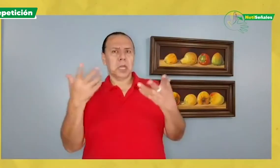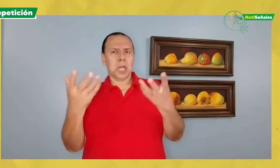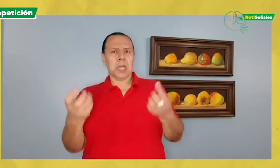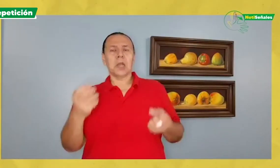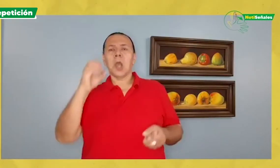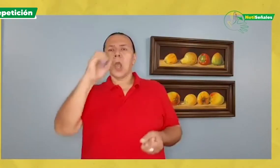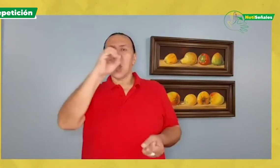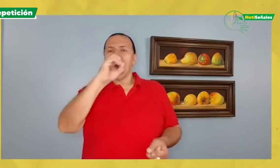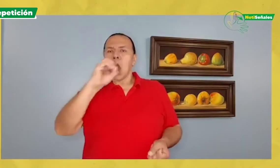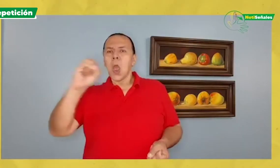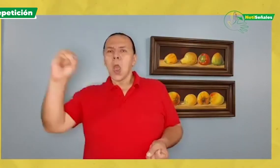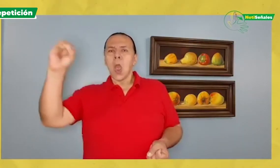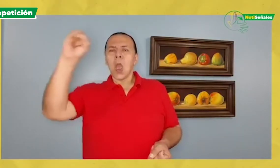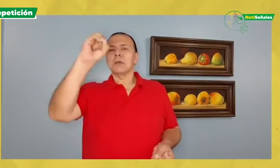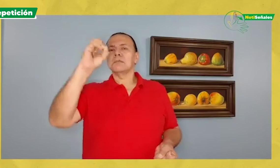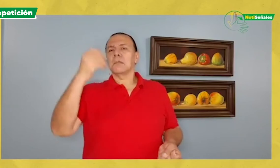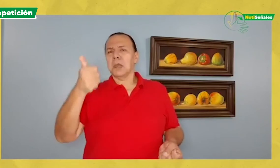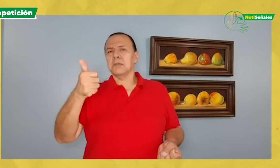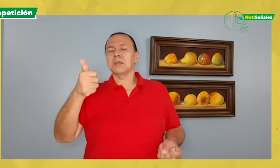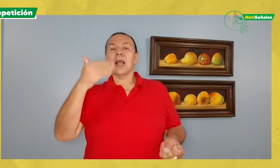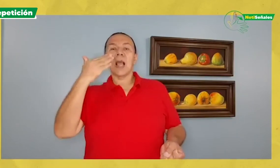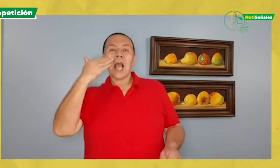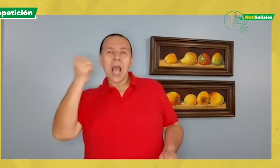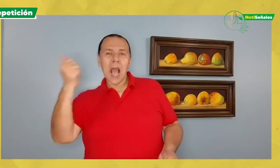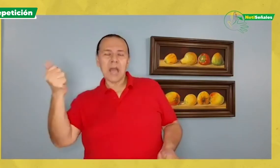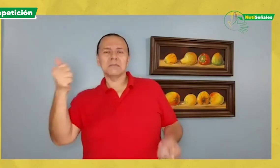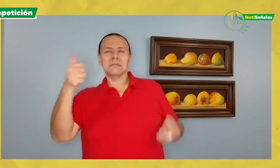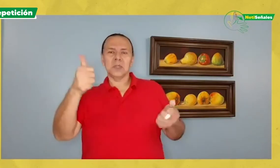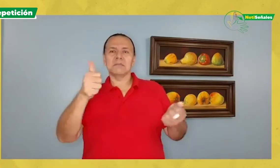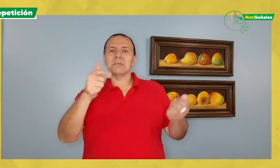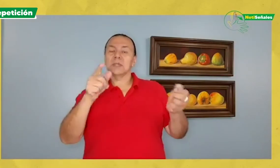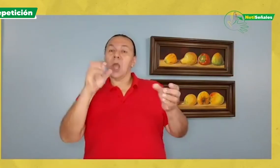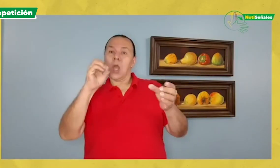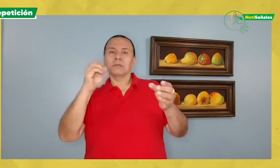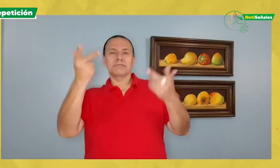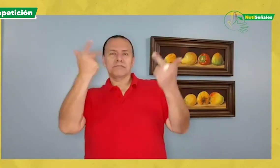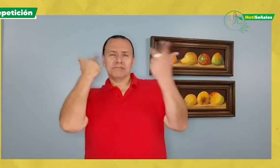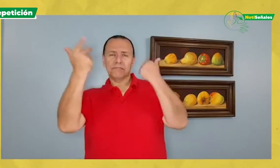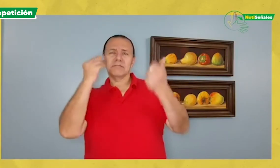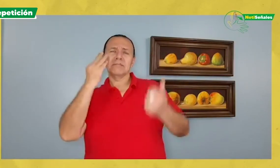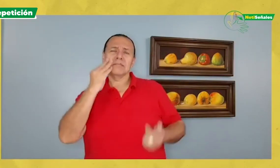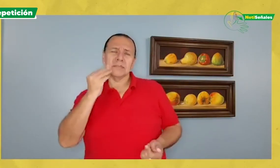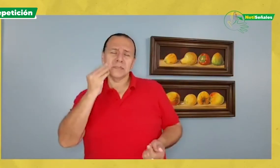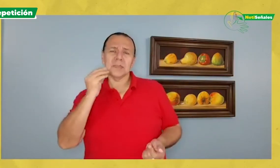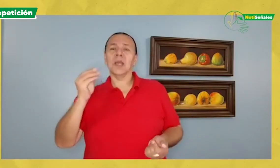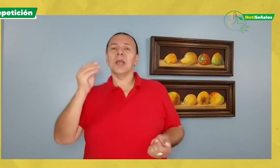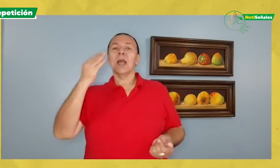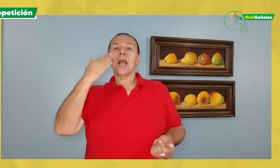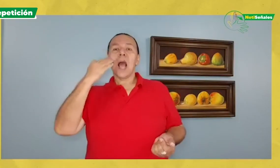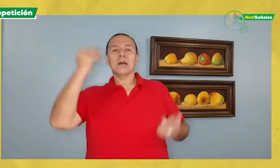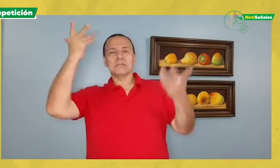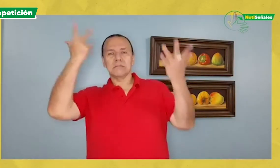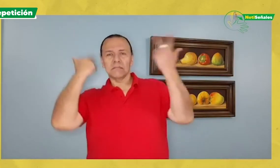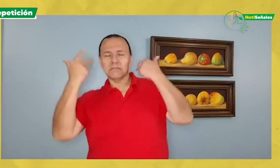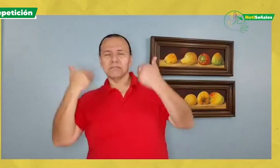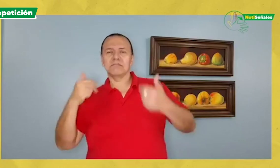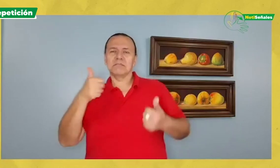pienso que quien desee puede solicitar mi servicio. Tengo la experticia de realizar cortes de cabello tanto a hombres